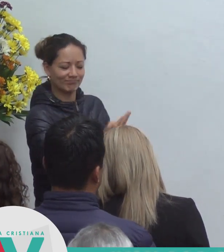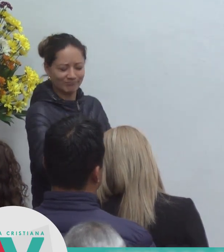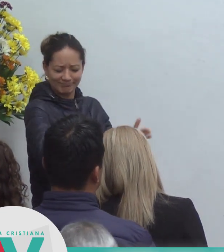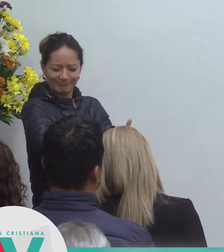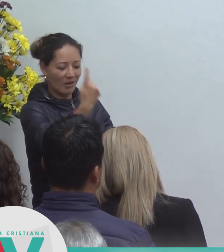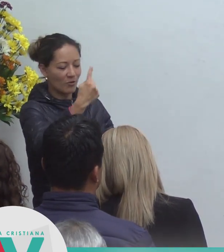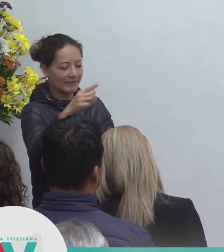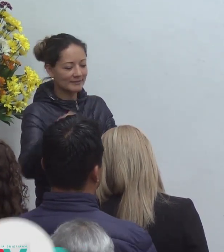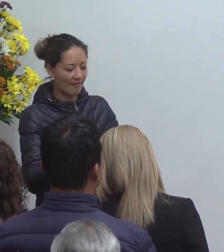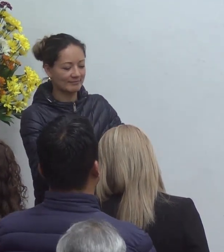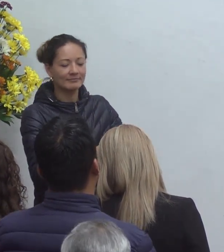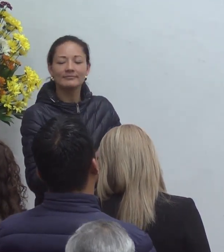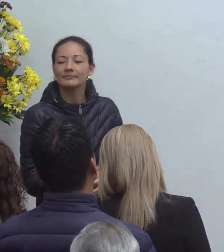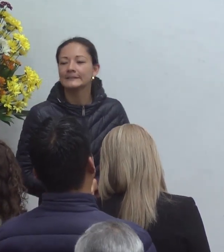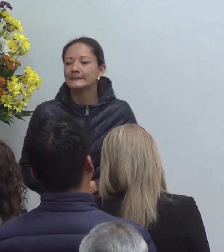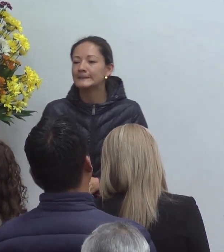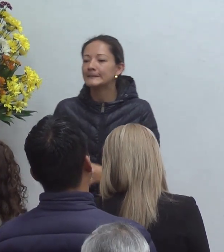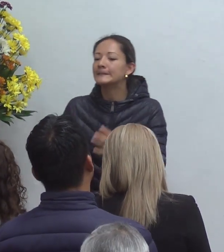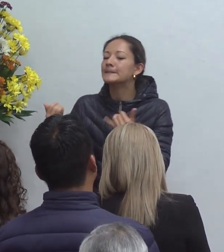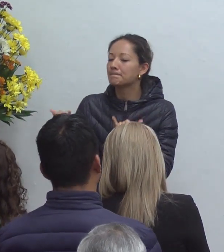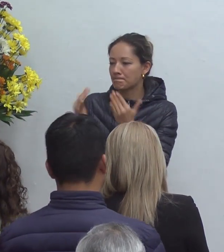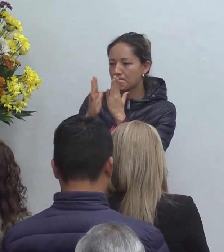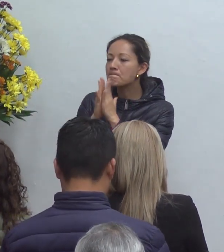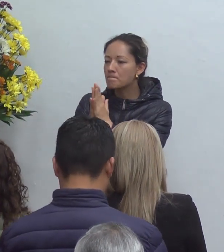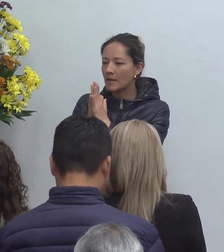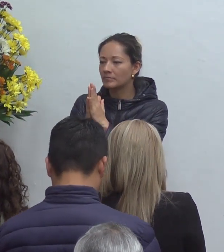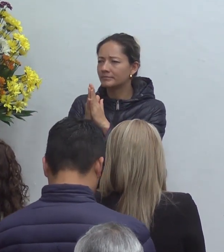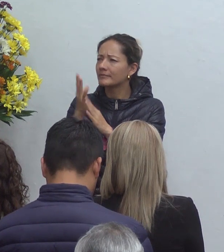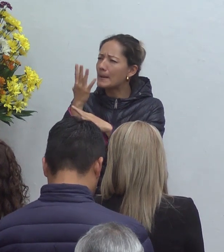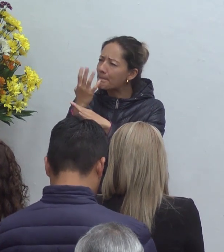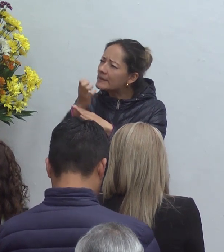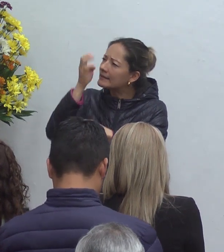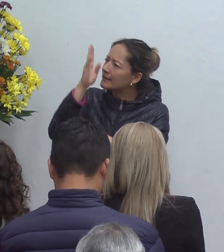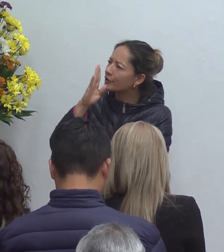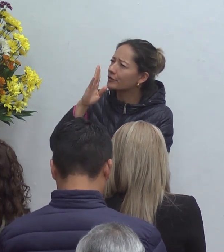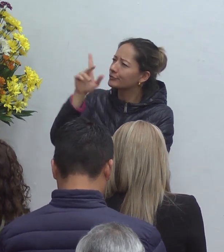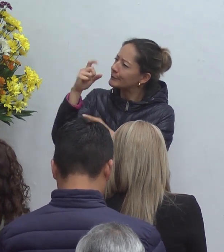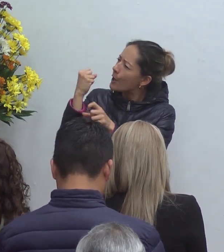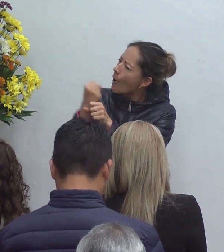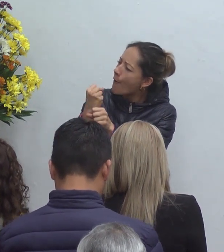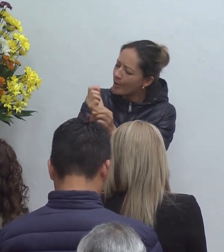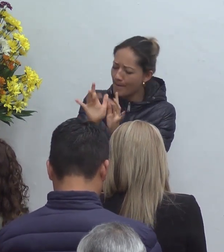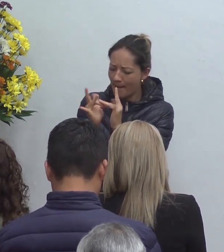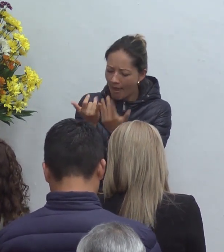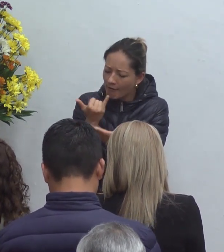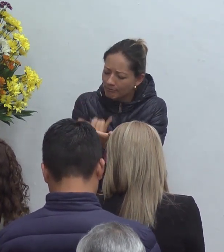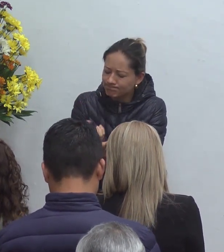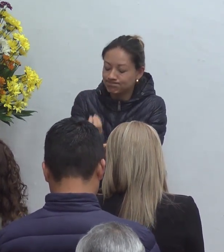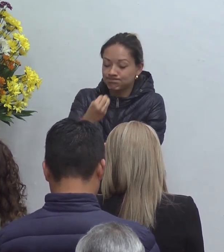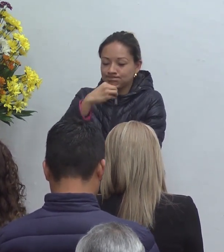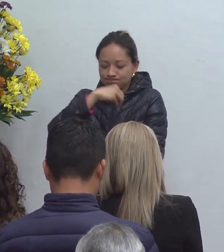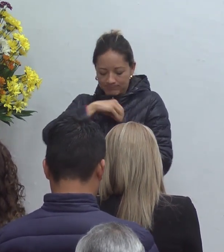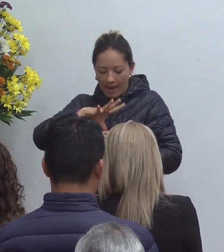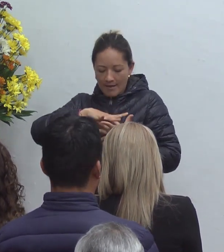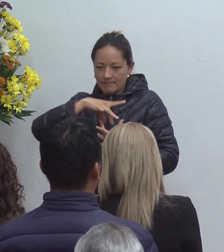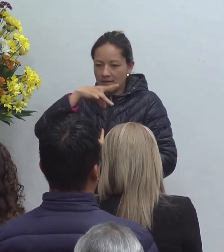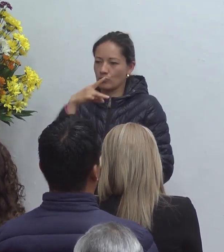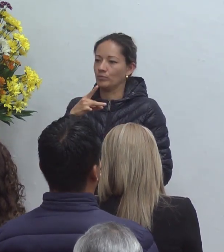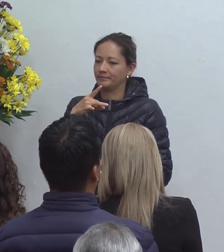lo haré vamos a orar pidiéndole a dios que obre con su palabra sobre nuestro espíritu que es pedirle a dios